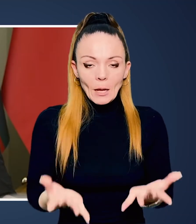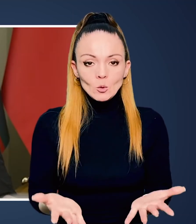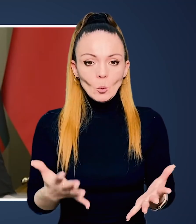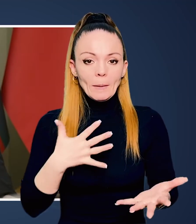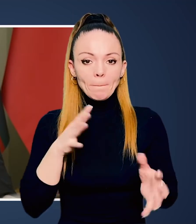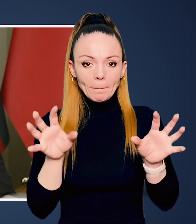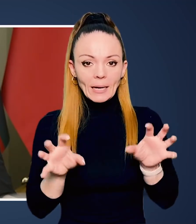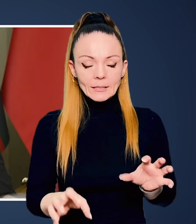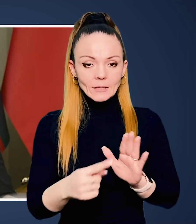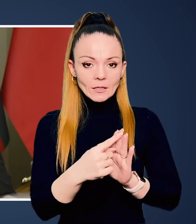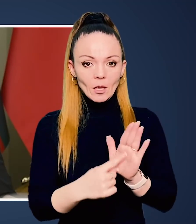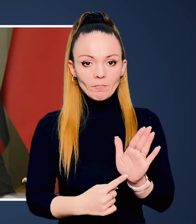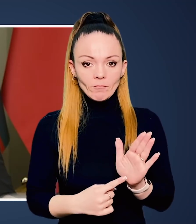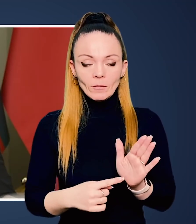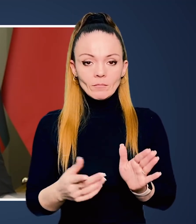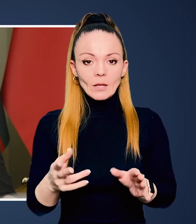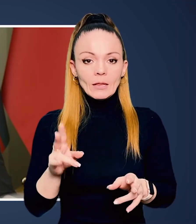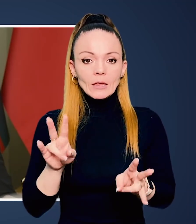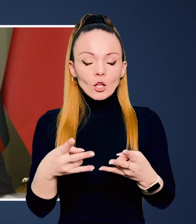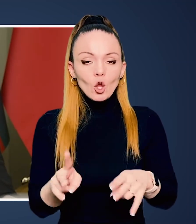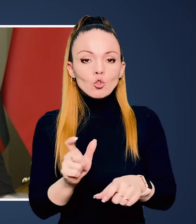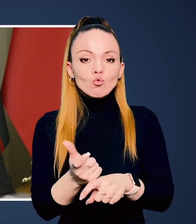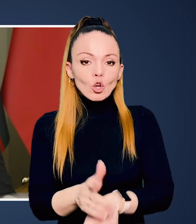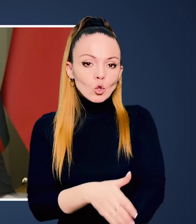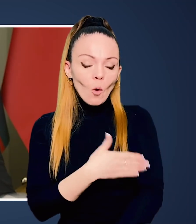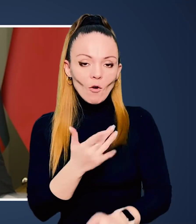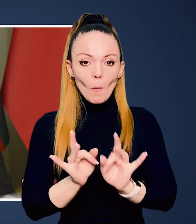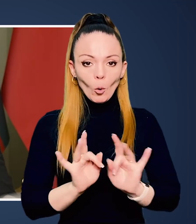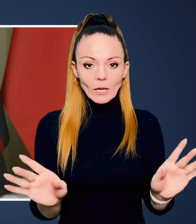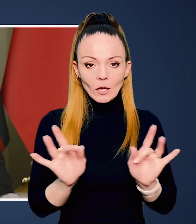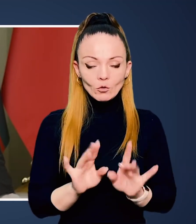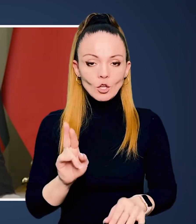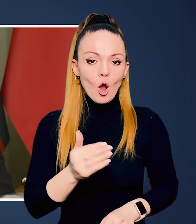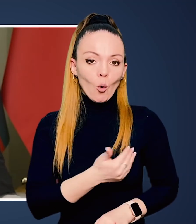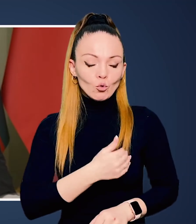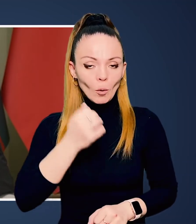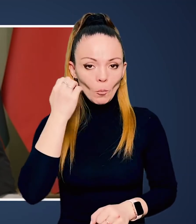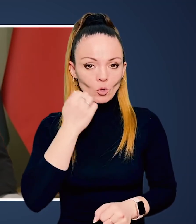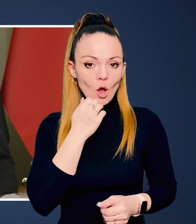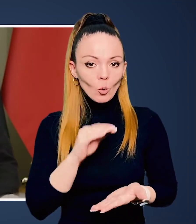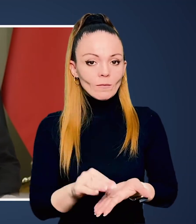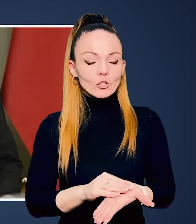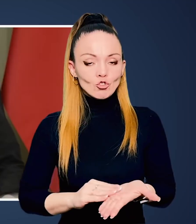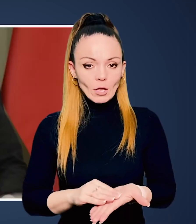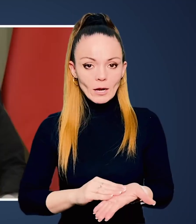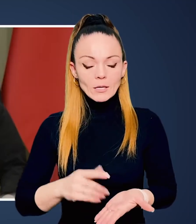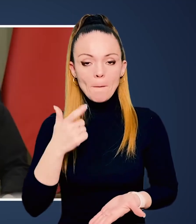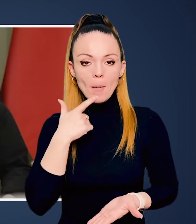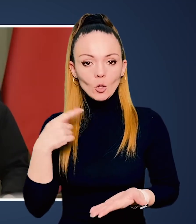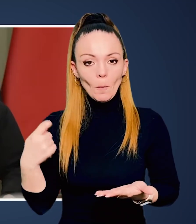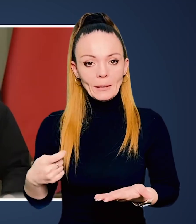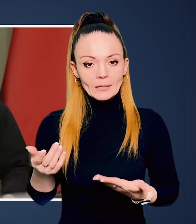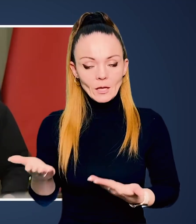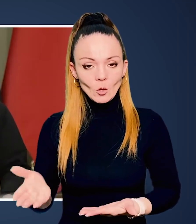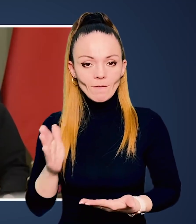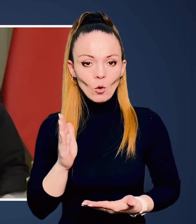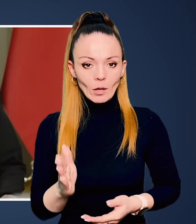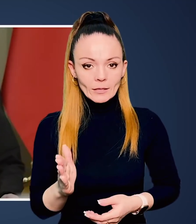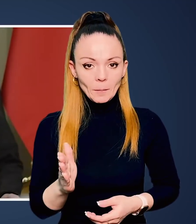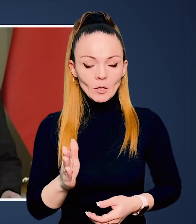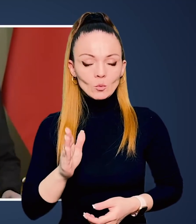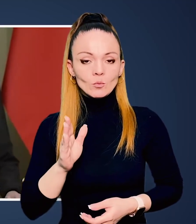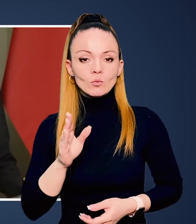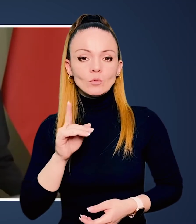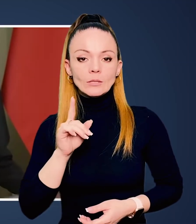Це простий принцип, не скомплікований. Цю не треба дуже довго пояснювати. Я хочу подякувати ще раз пану